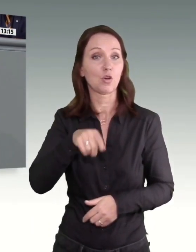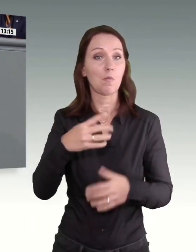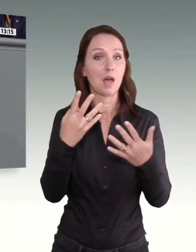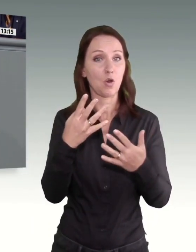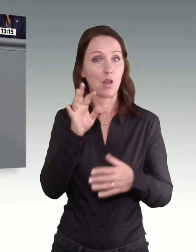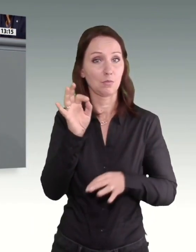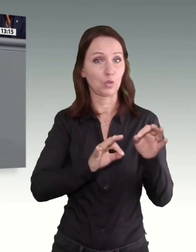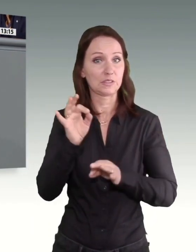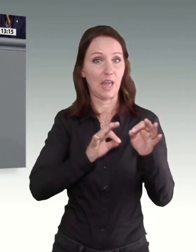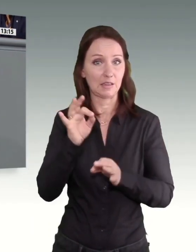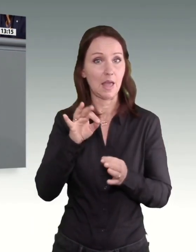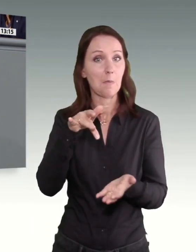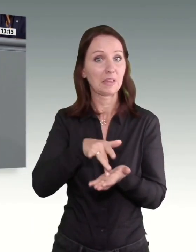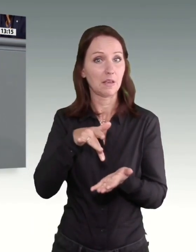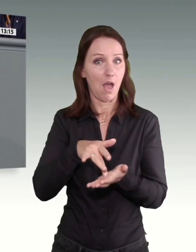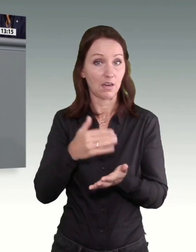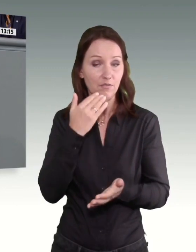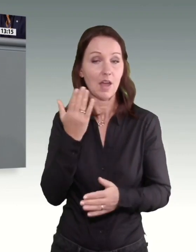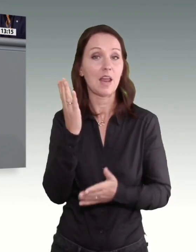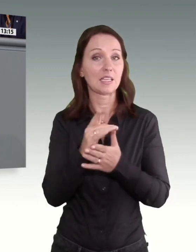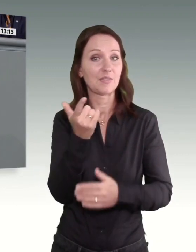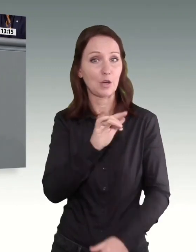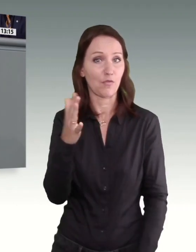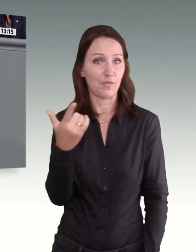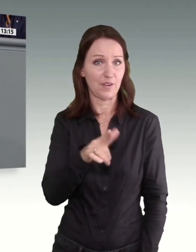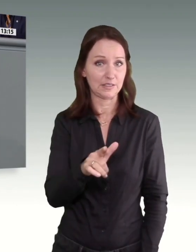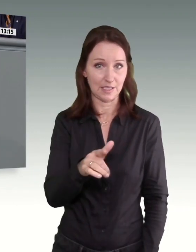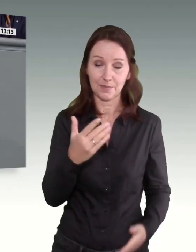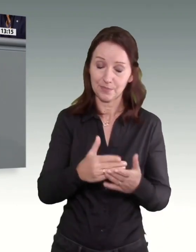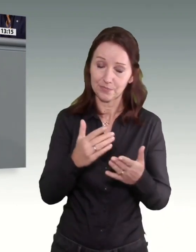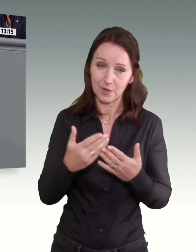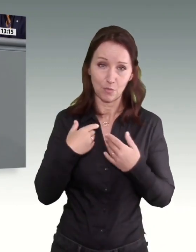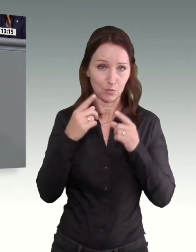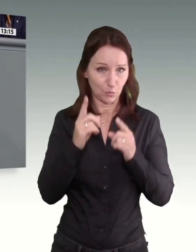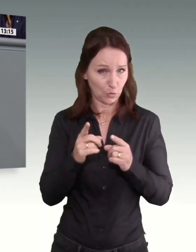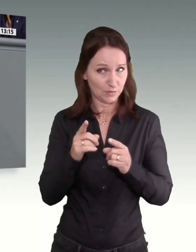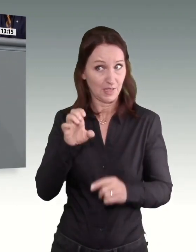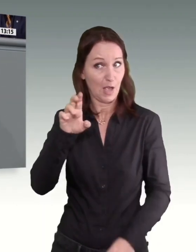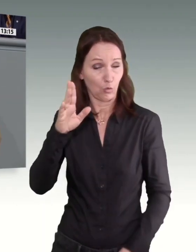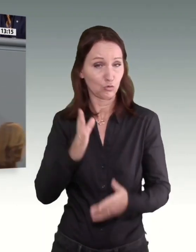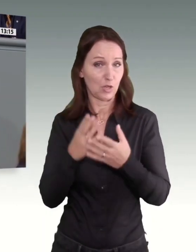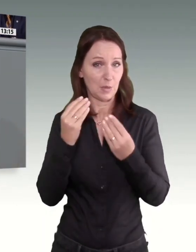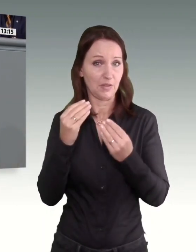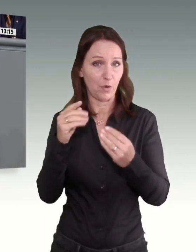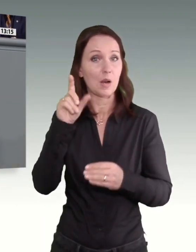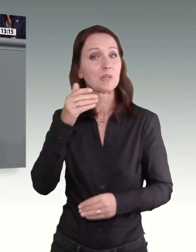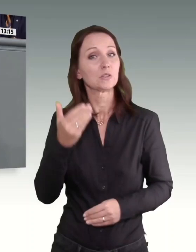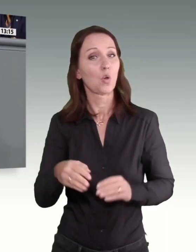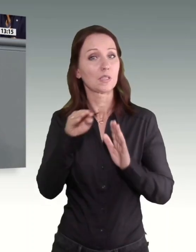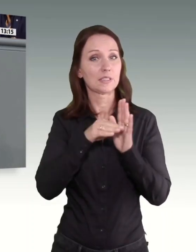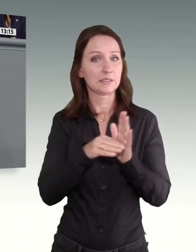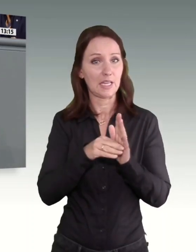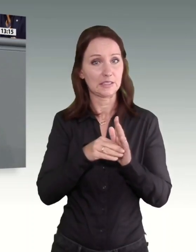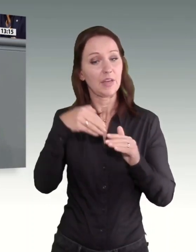Deswegen ist es notwendig, das Mindestlohngesetz wie von der EU empfohlen, um eine Untergrenze für die Höhe des